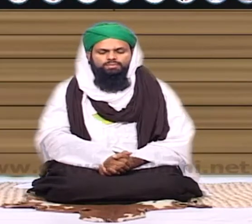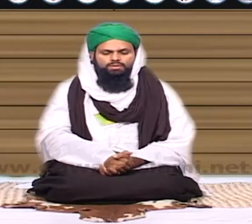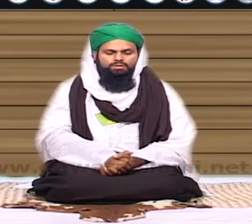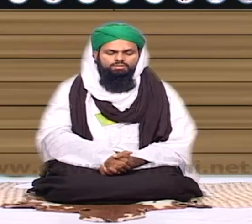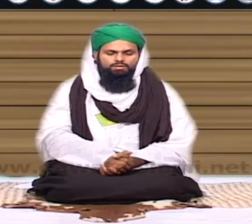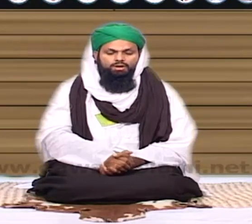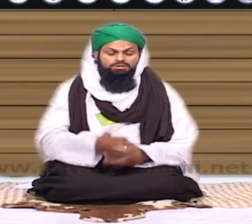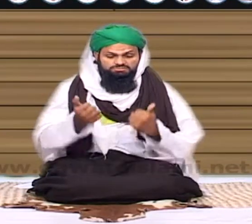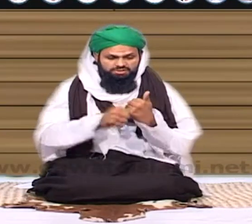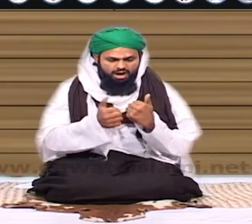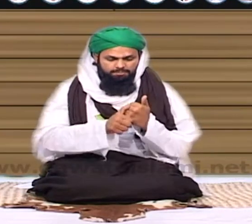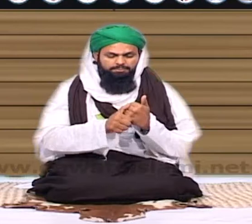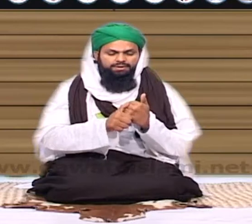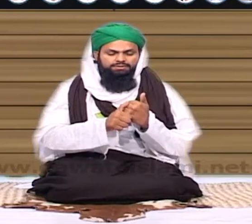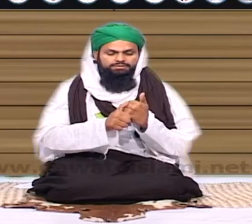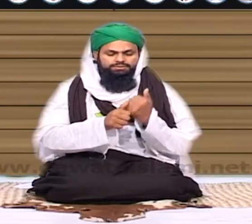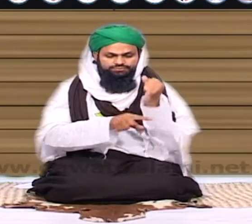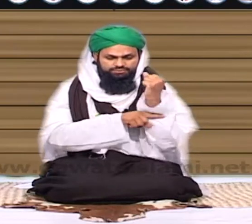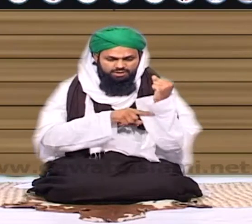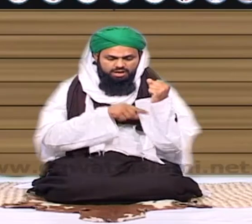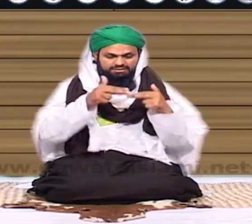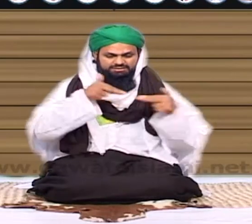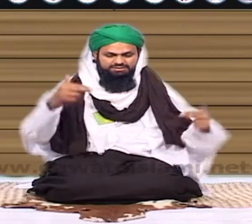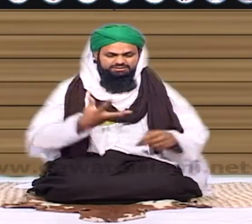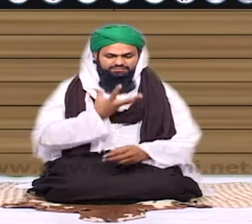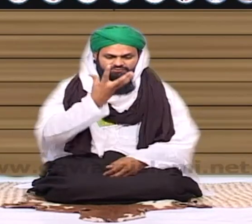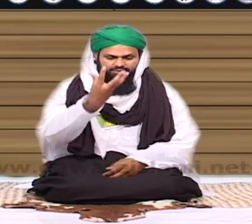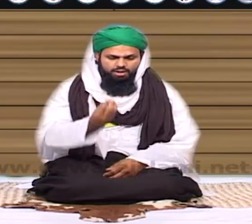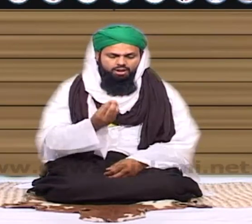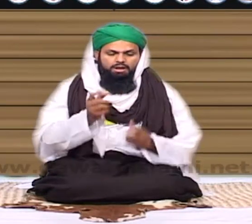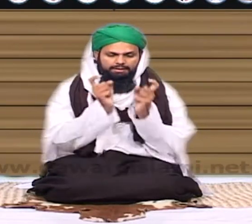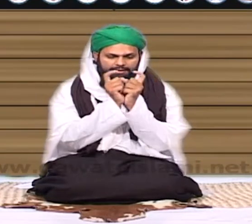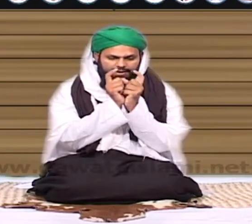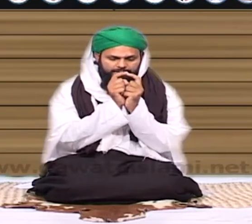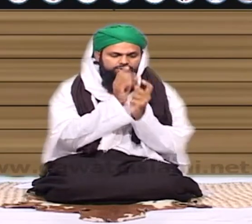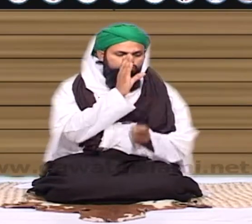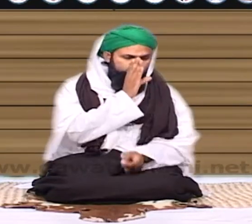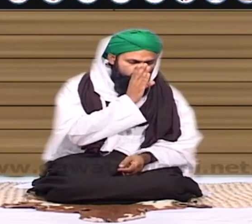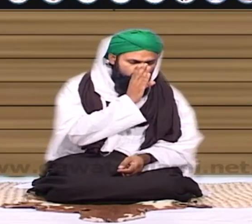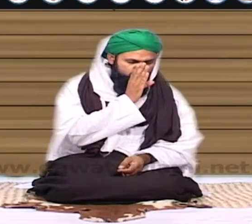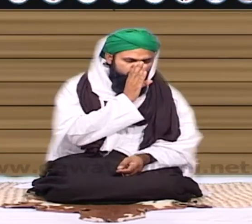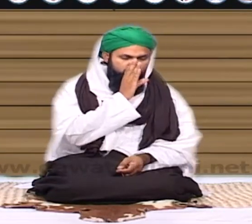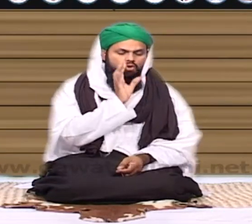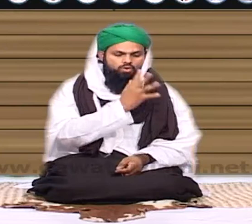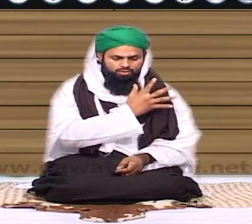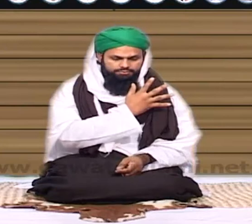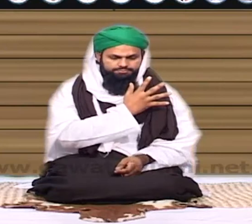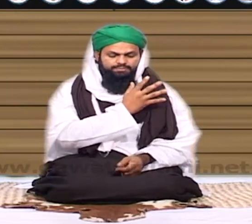سنایا جس میں شرابی زانی کی قبر کا حال تھا غیبت تغلی